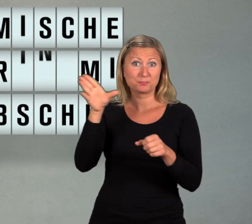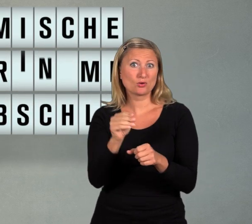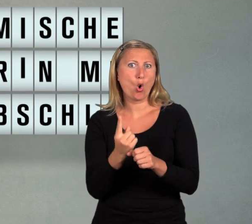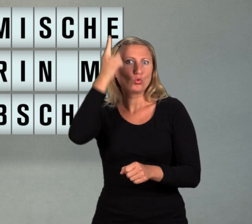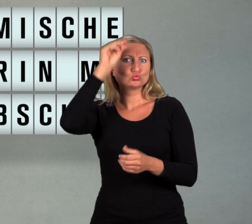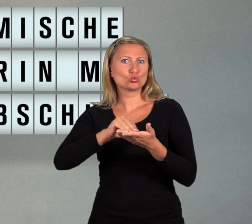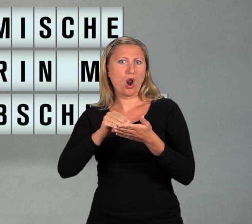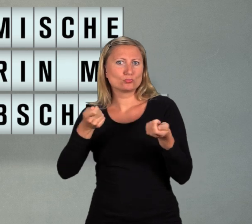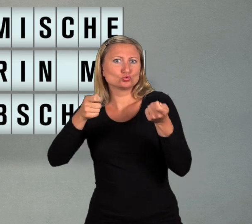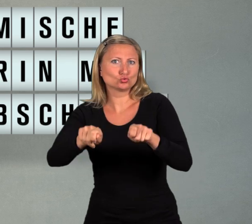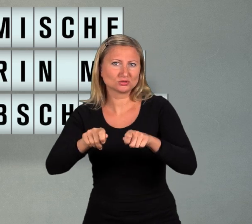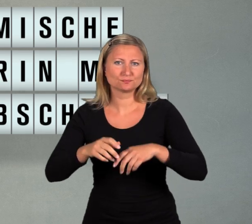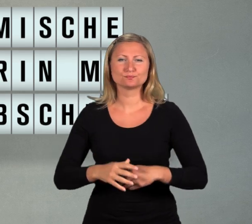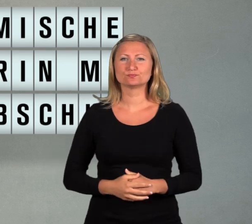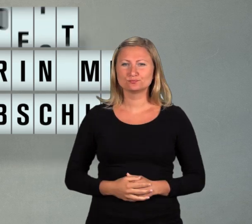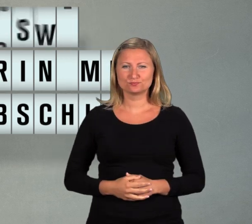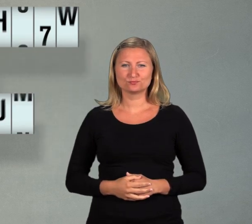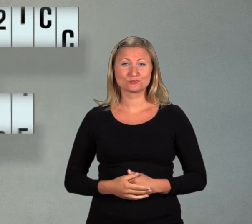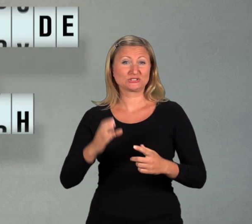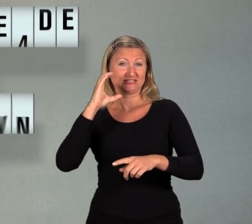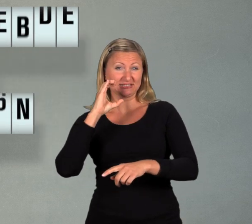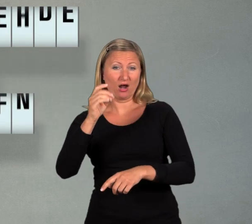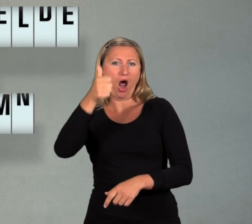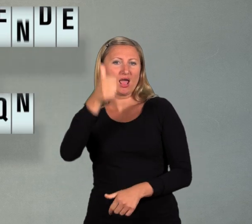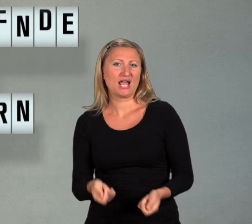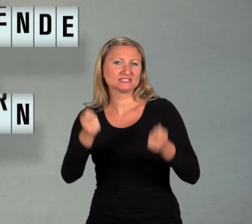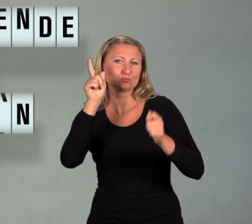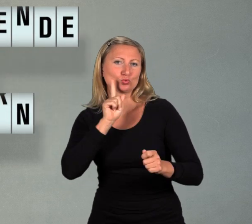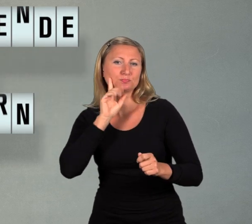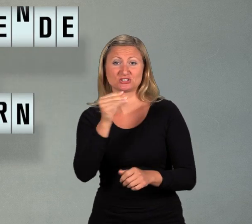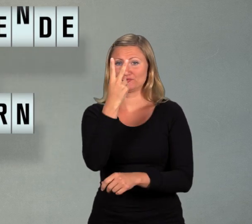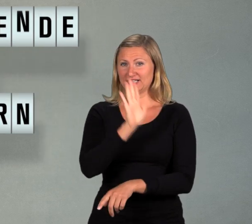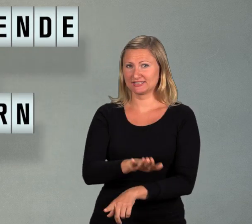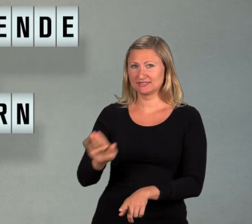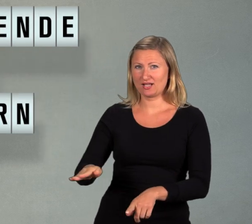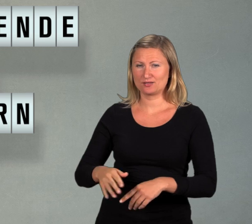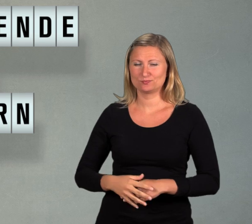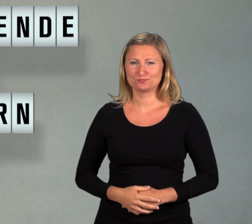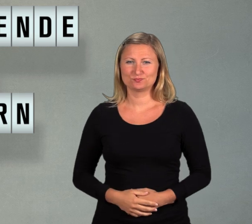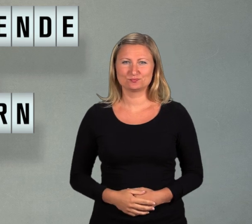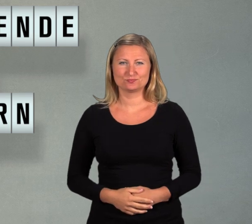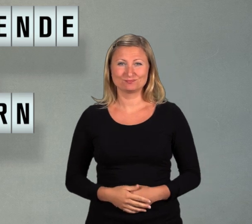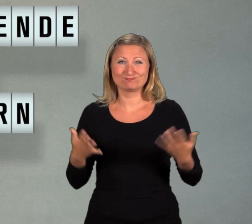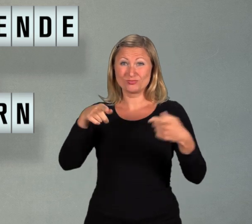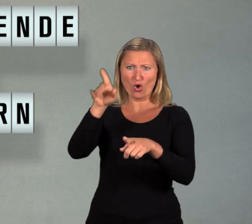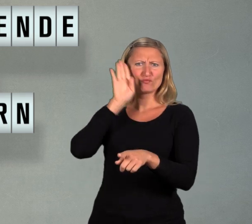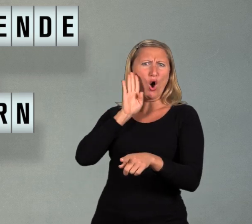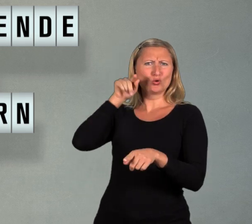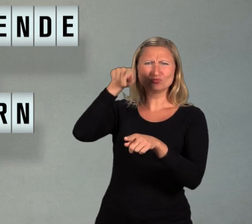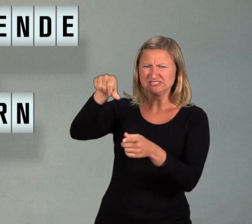dynamische Mitarbeiterin mit Hochschulabschluss C. Eine alleinstehende Mutter mit zwei Kindern Um eine Wohnung